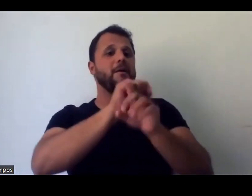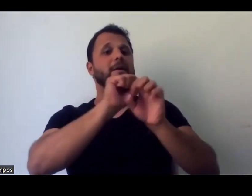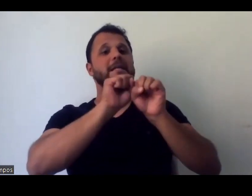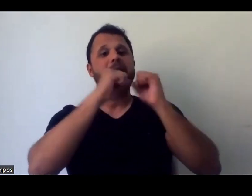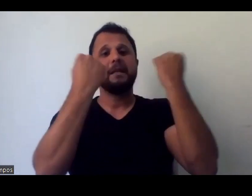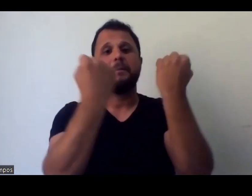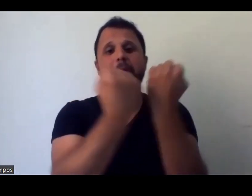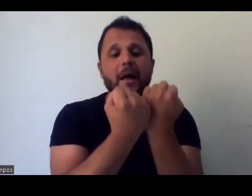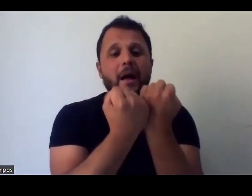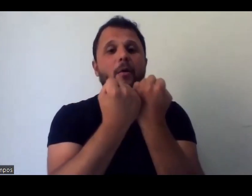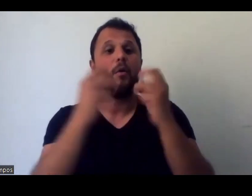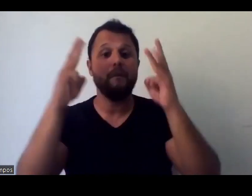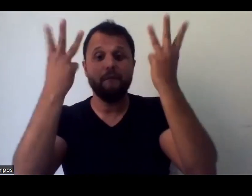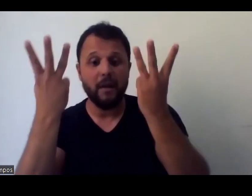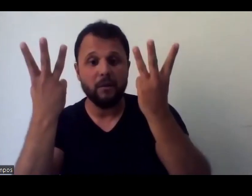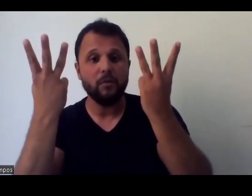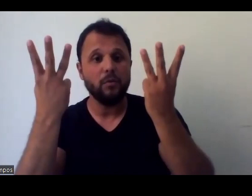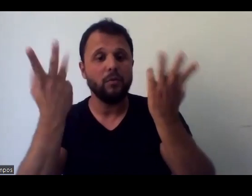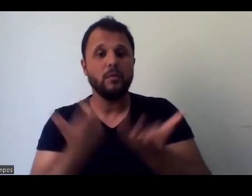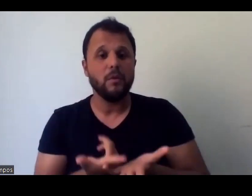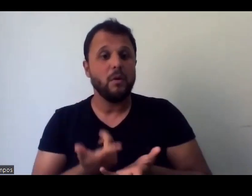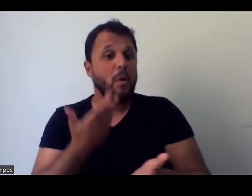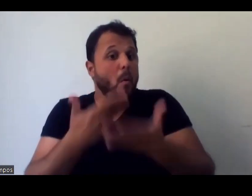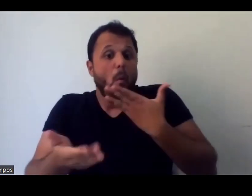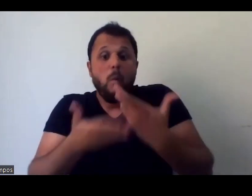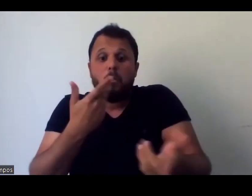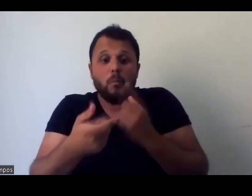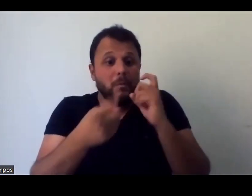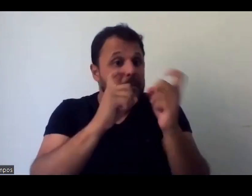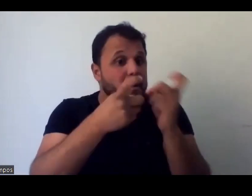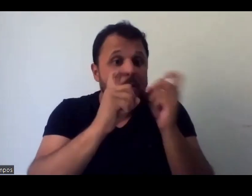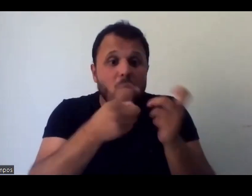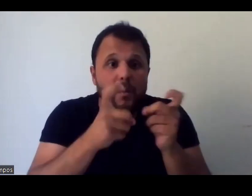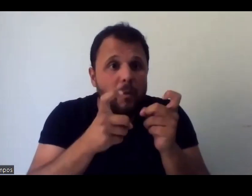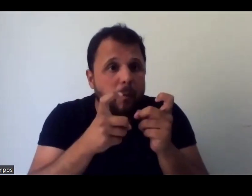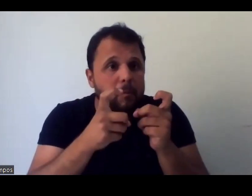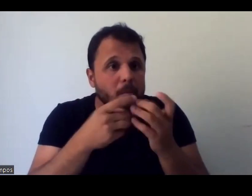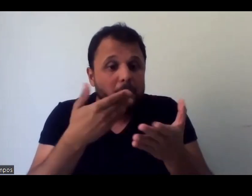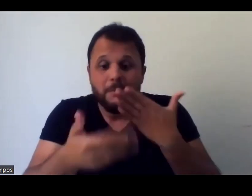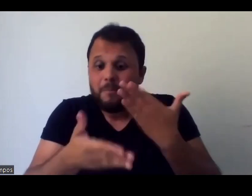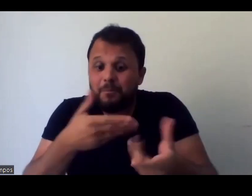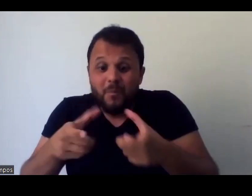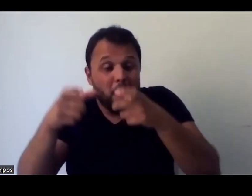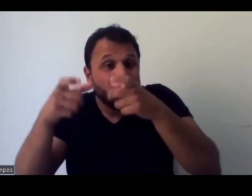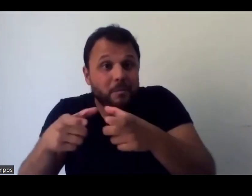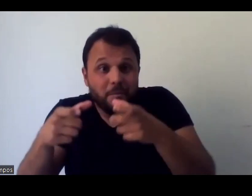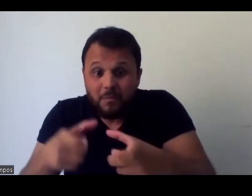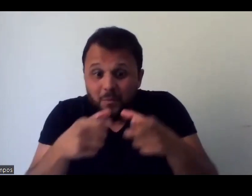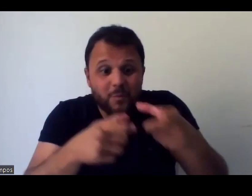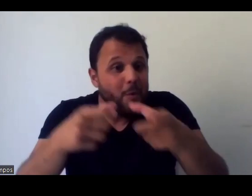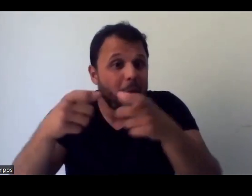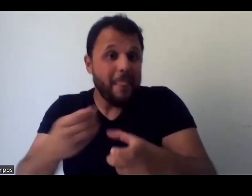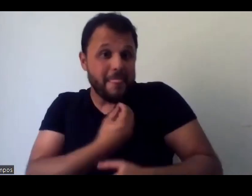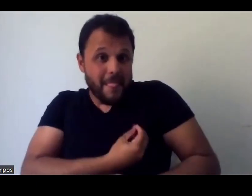porte com muito dinheiro, isso tem a ver com cada reunião que vocês fazem, em cada tomada de decisão, para